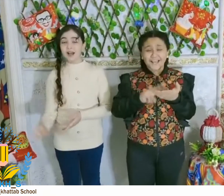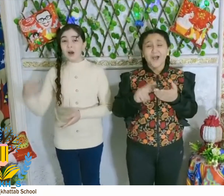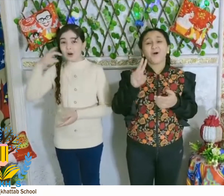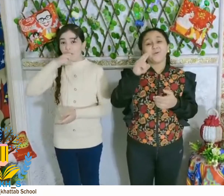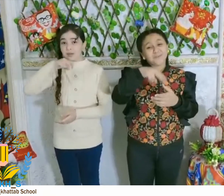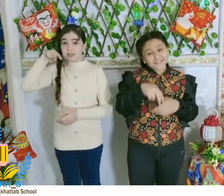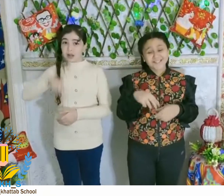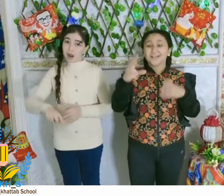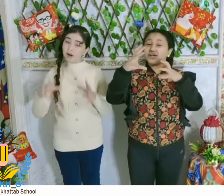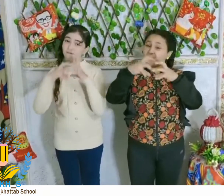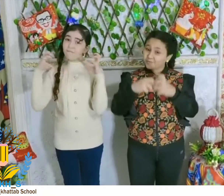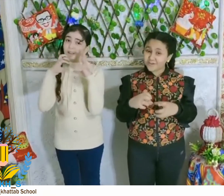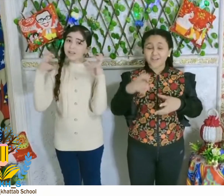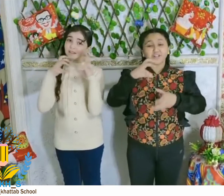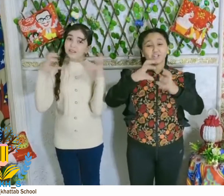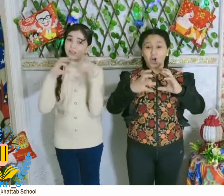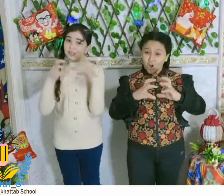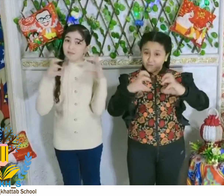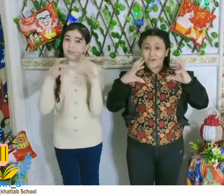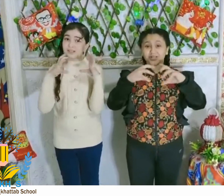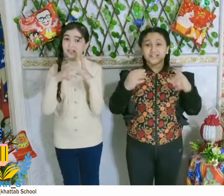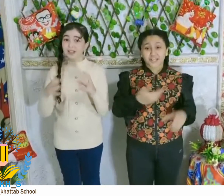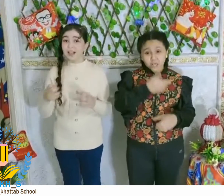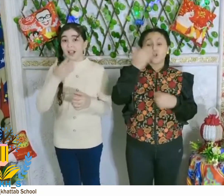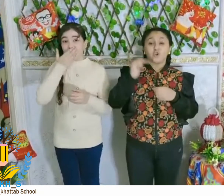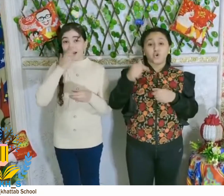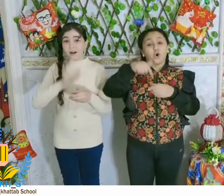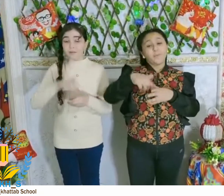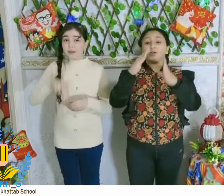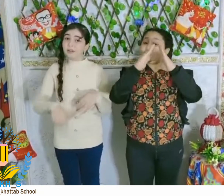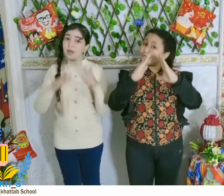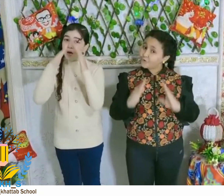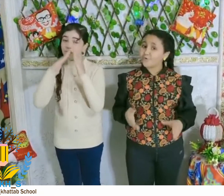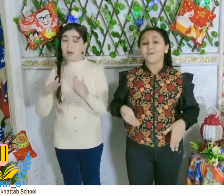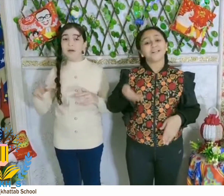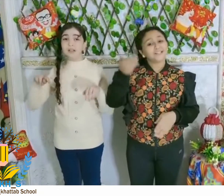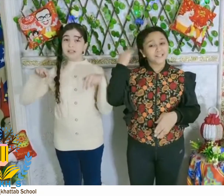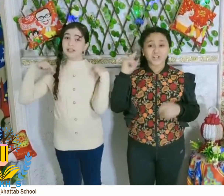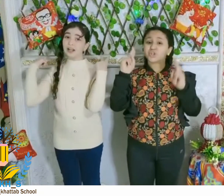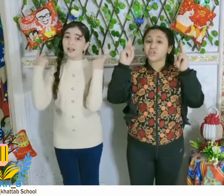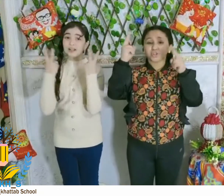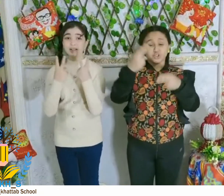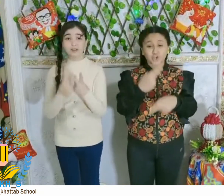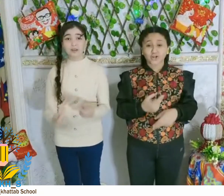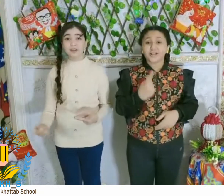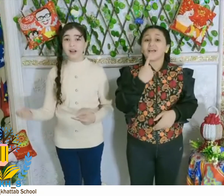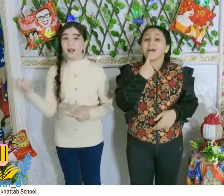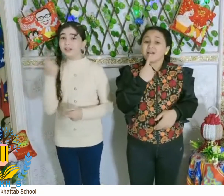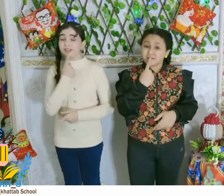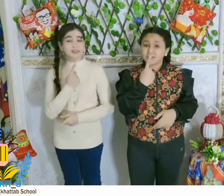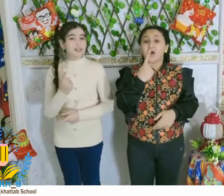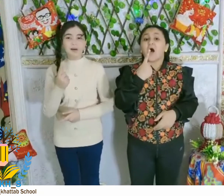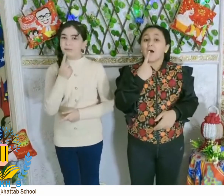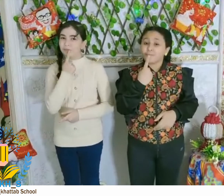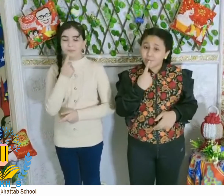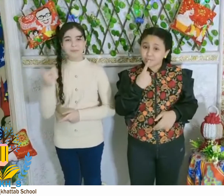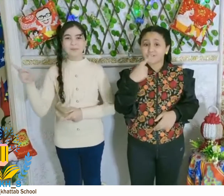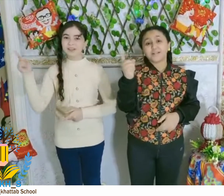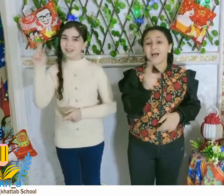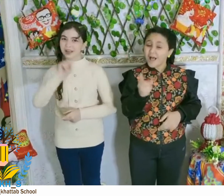والسن في التفاصيل رمضان في مصر من الدنيا رمضان في مصر